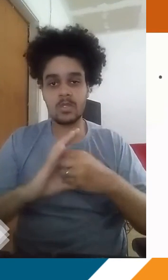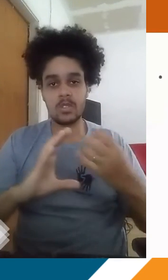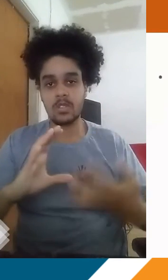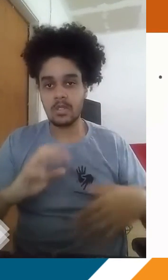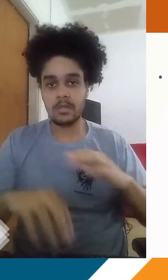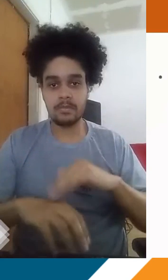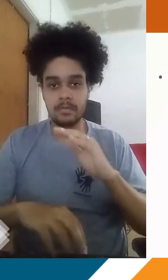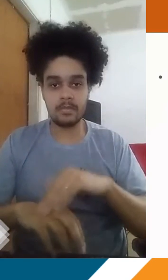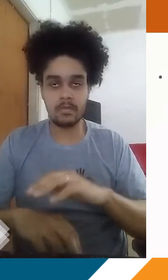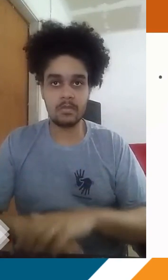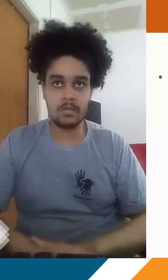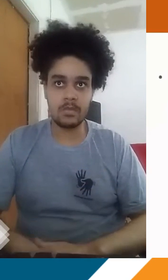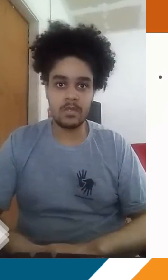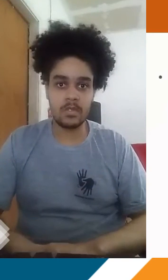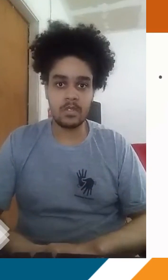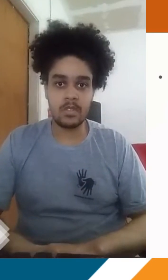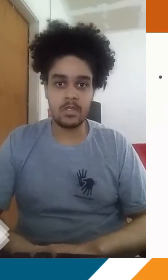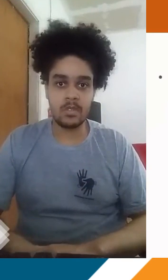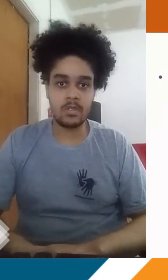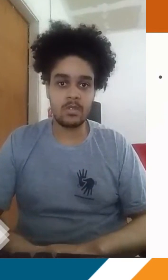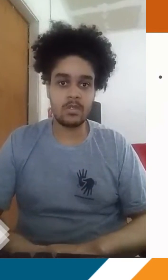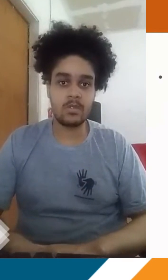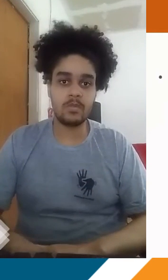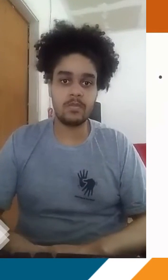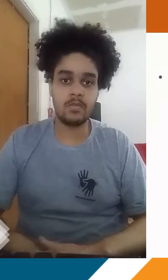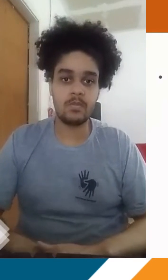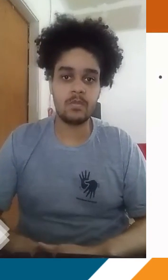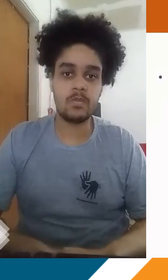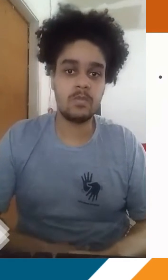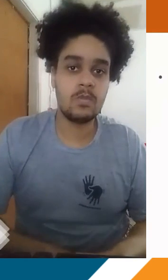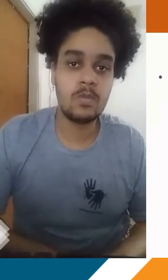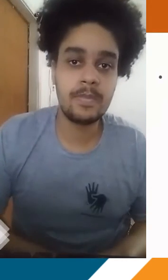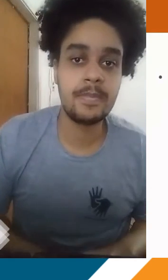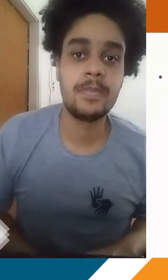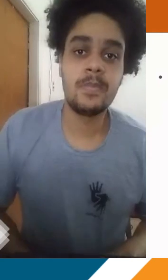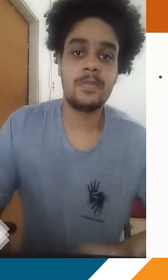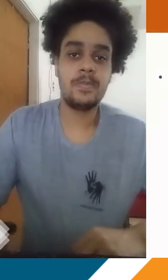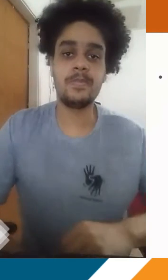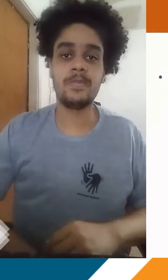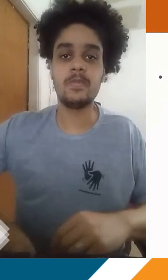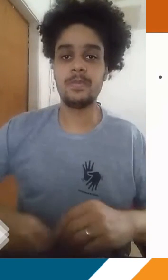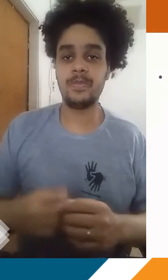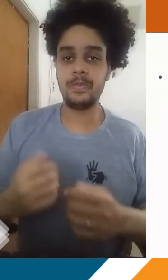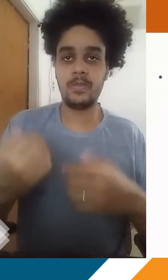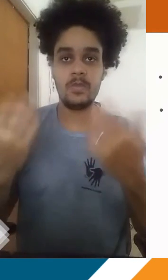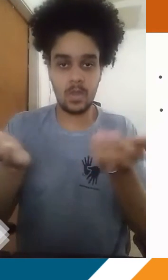características a mais. Falei para vocês, é um processo natural. Por si só, a gente não classifica como uma questão ambiental.